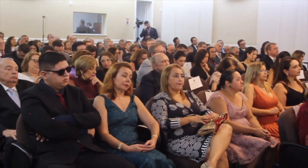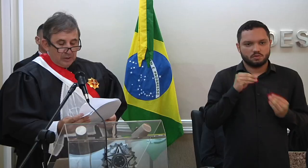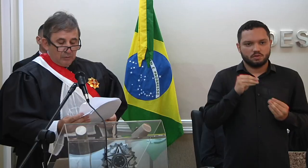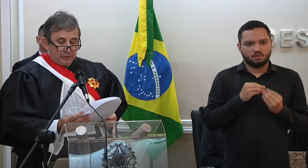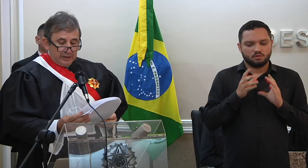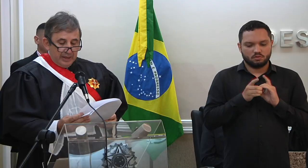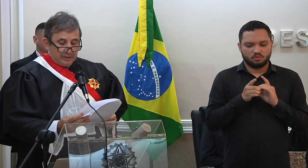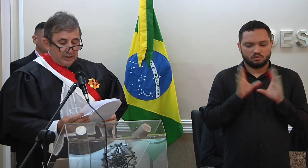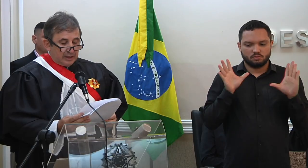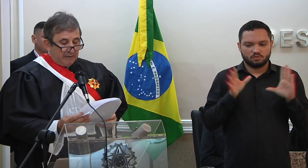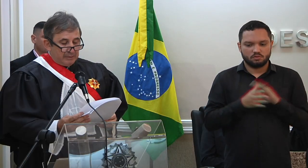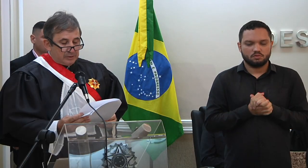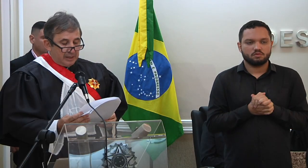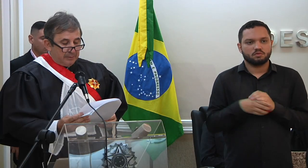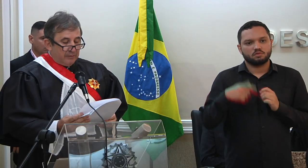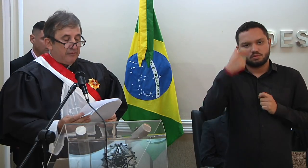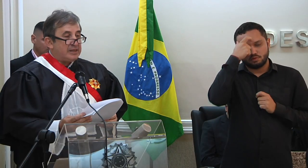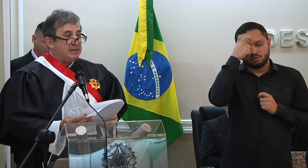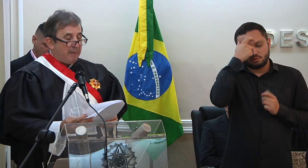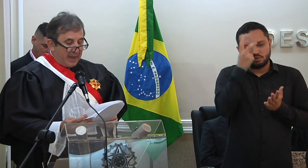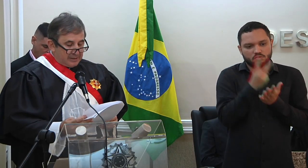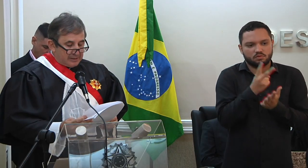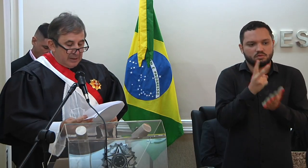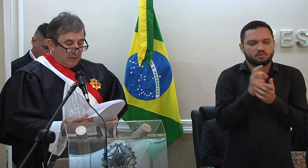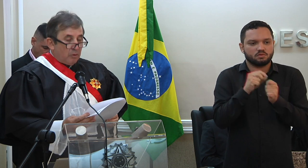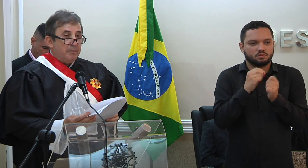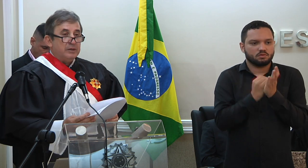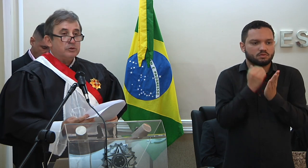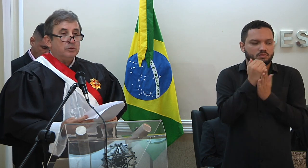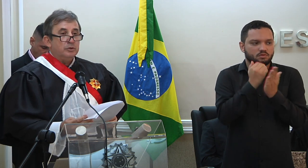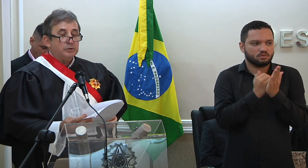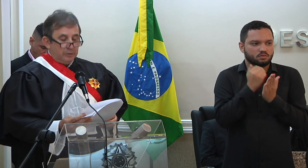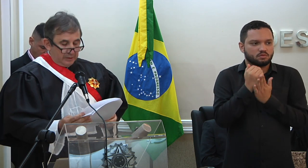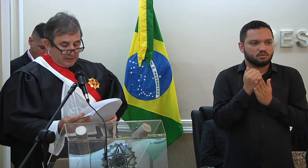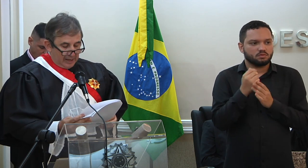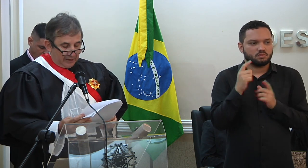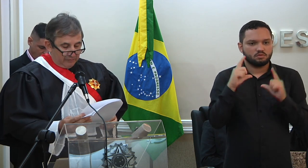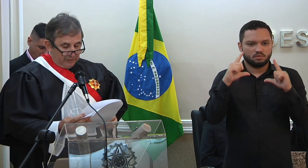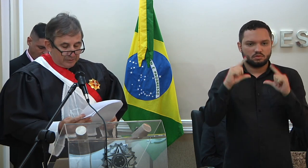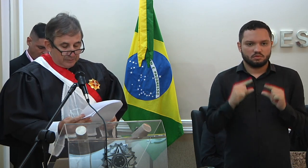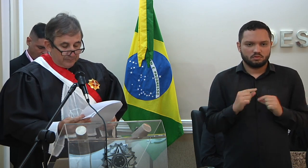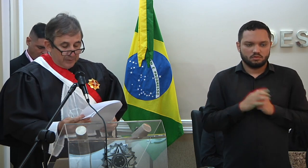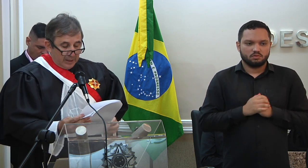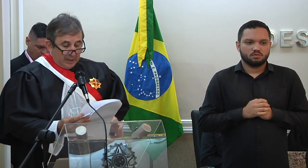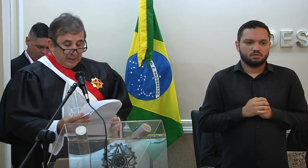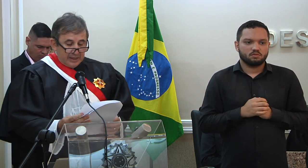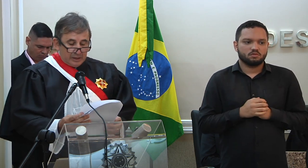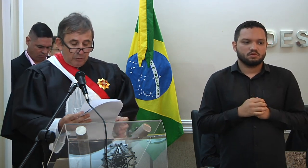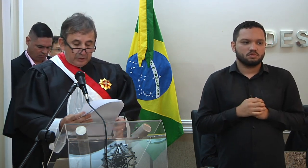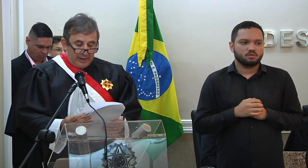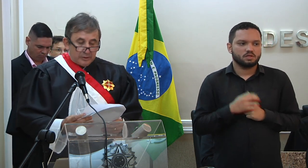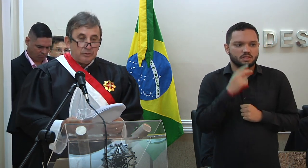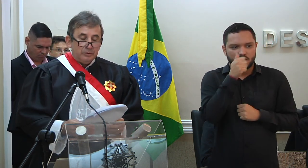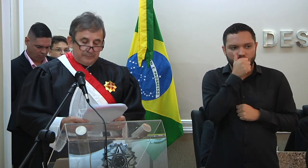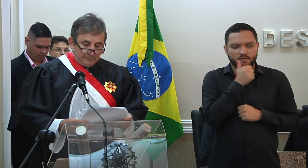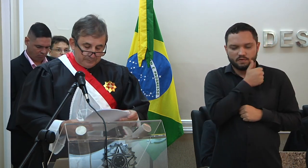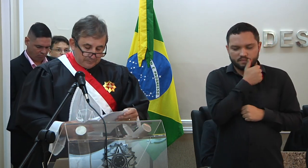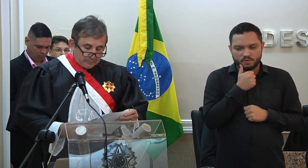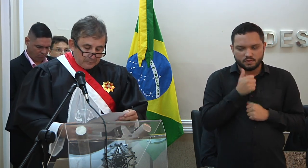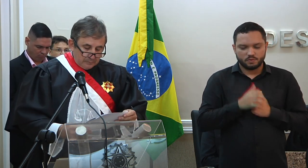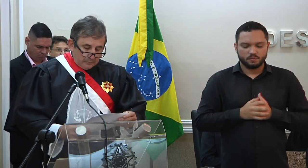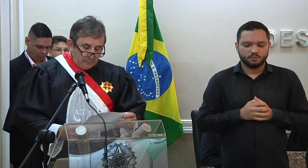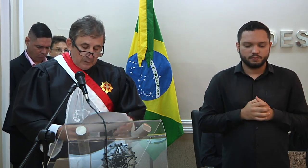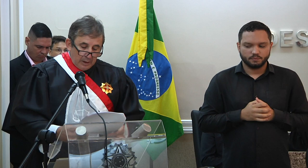democrático, conscientes de que devemos sempre fazer mais com menos custo e sacrifício. E, nesse contexto,